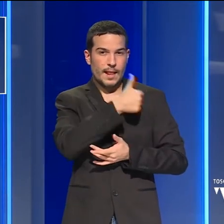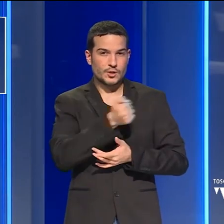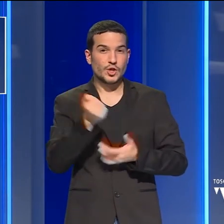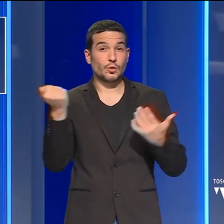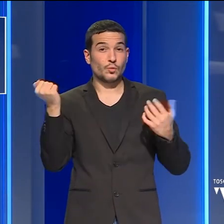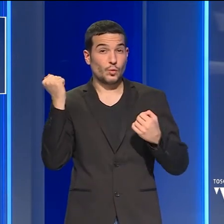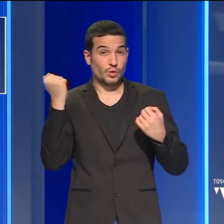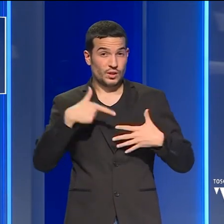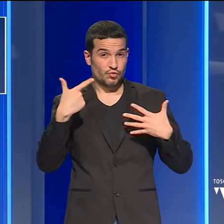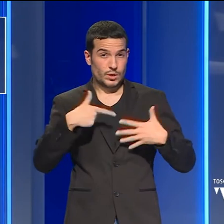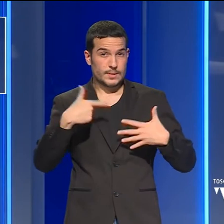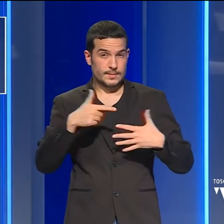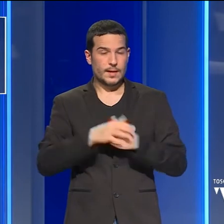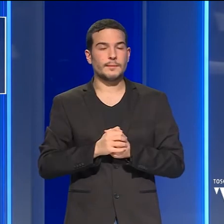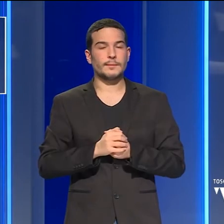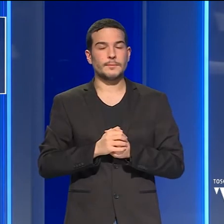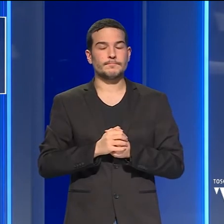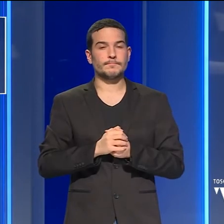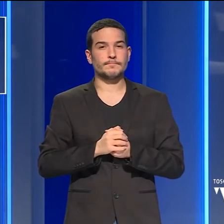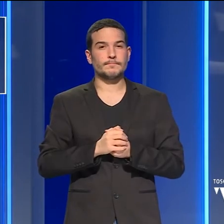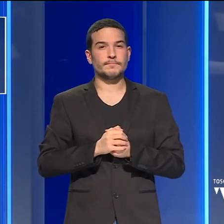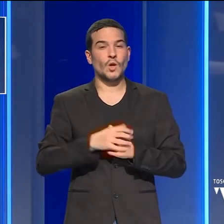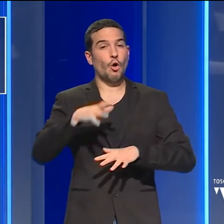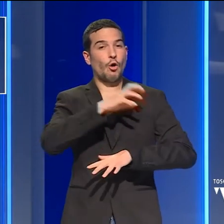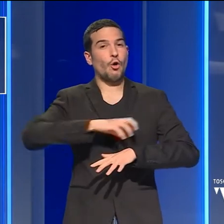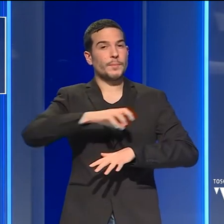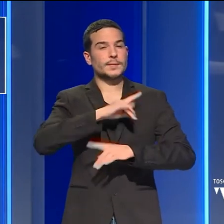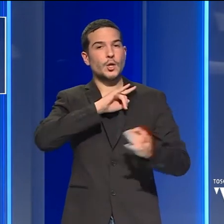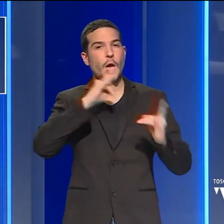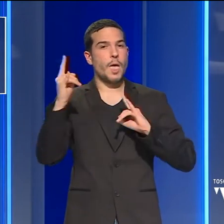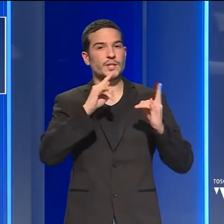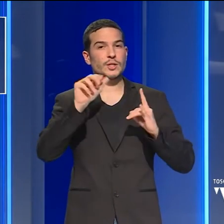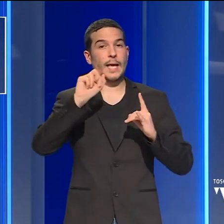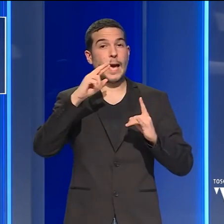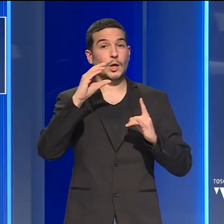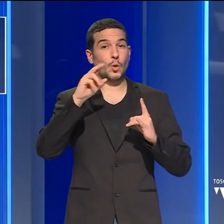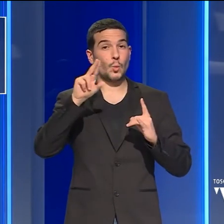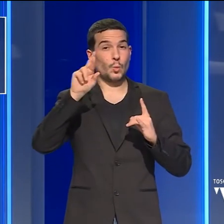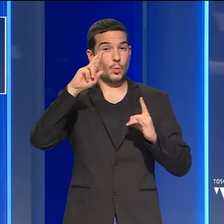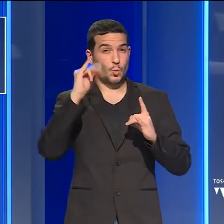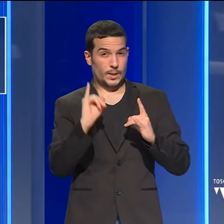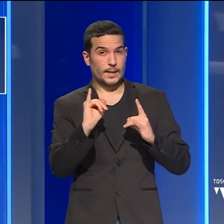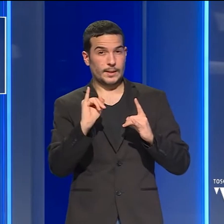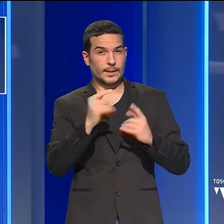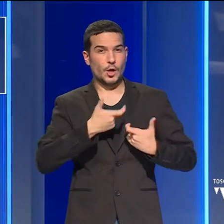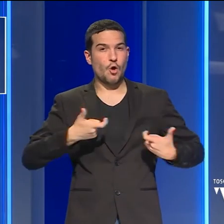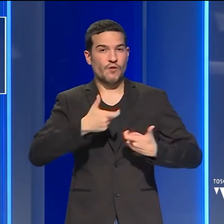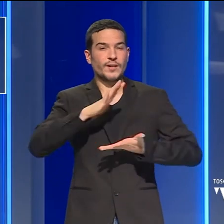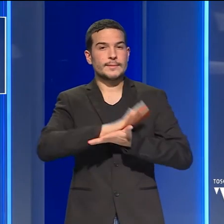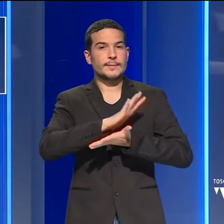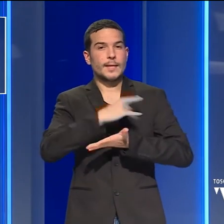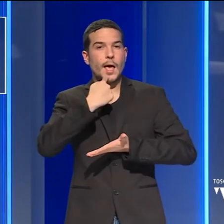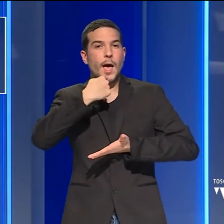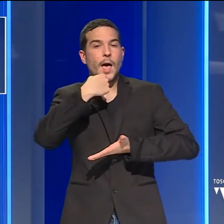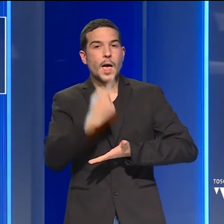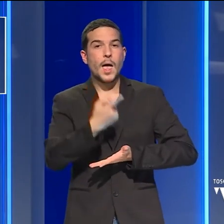Intanto, il commissario per l'emergenza, Domenico Arcuri, in conferenza stampa ha detto che